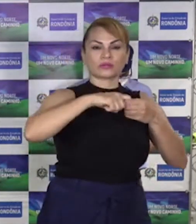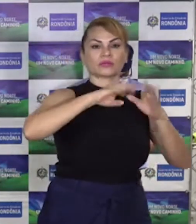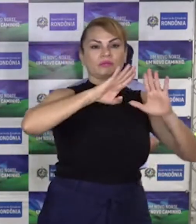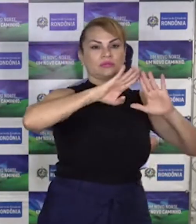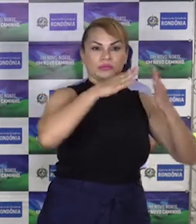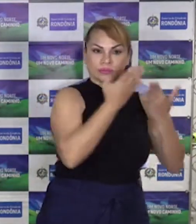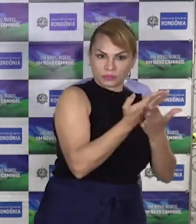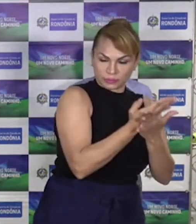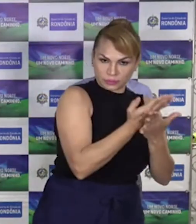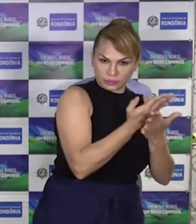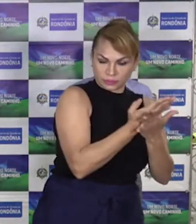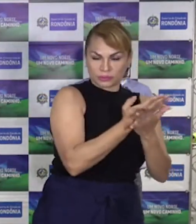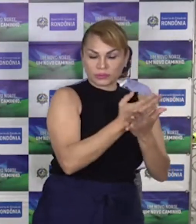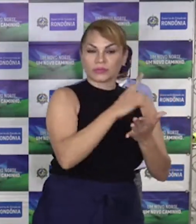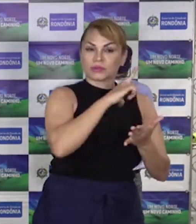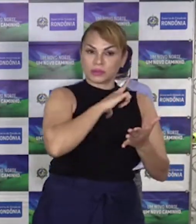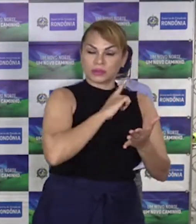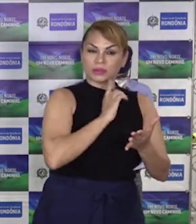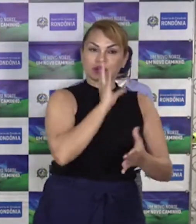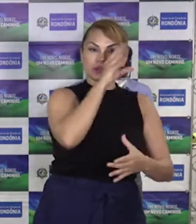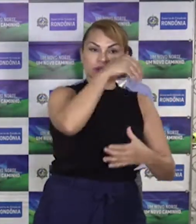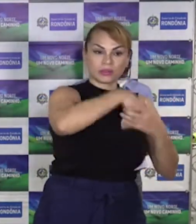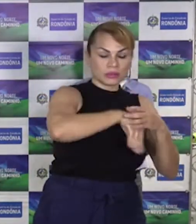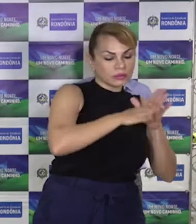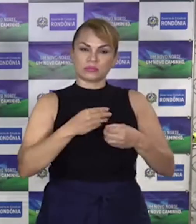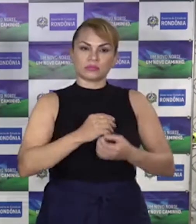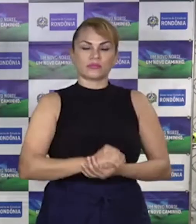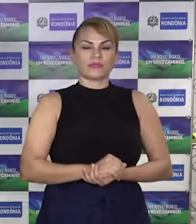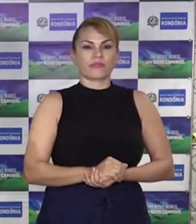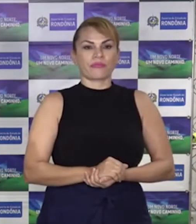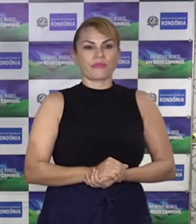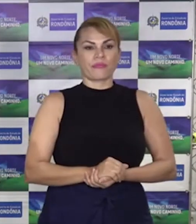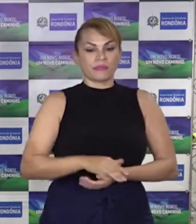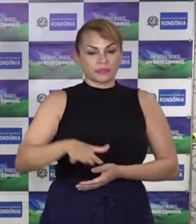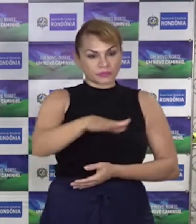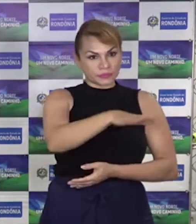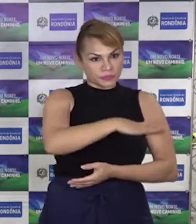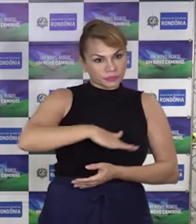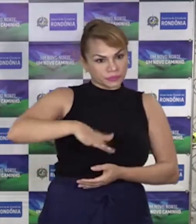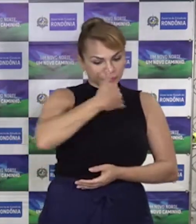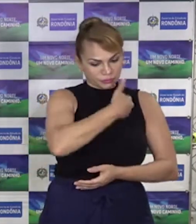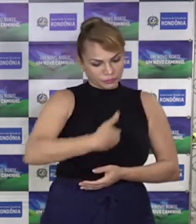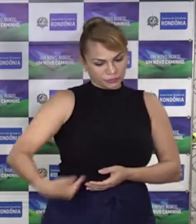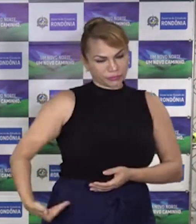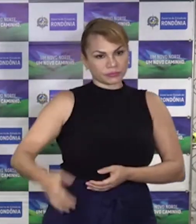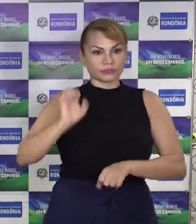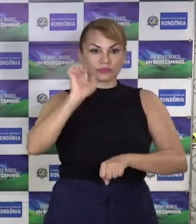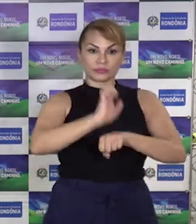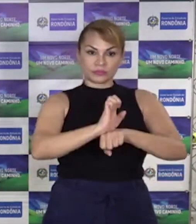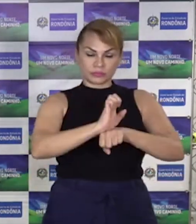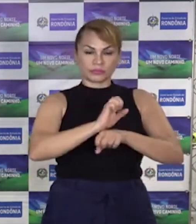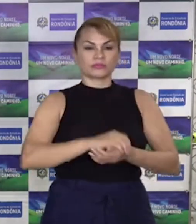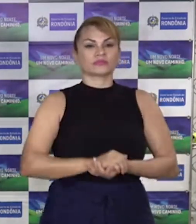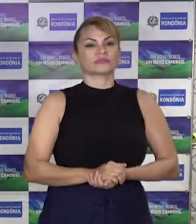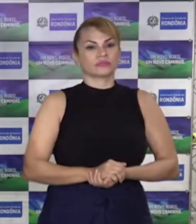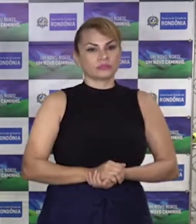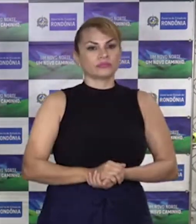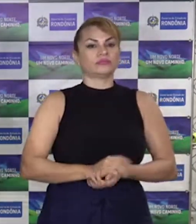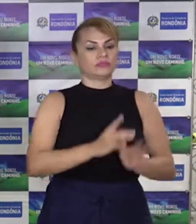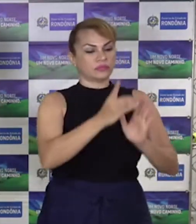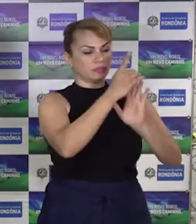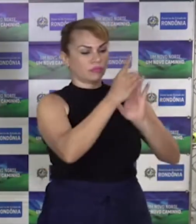estado das últimas séries de cada nível de ensino No âmbito estadual o governador por decreto já